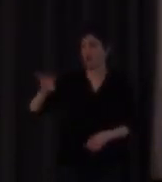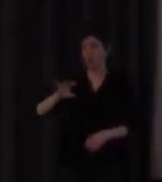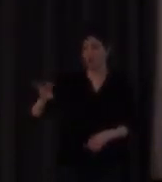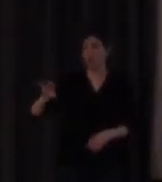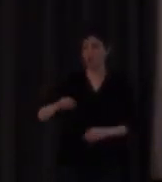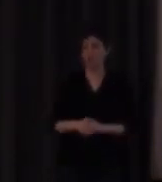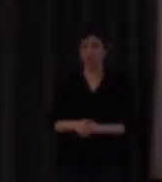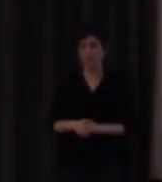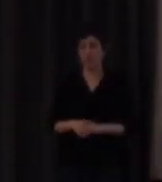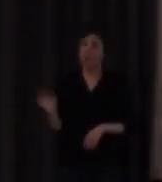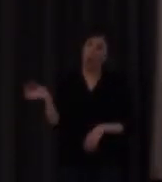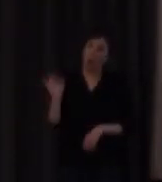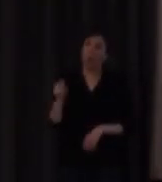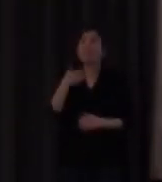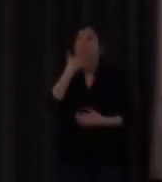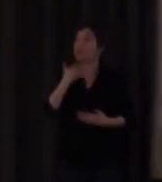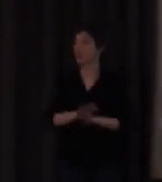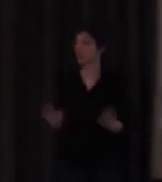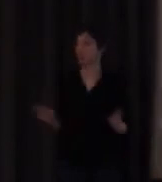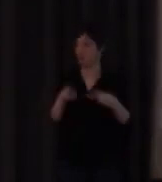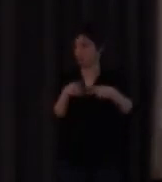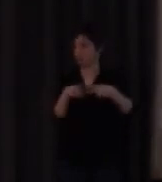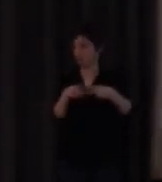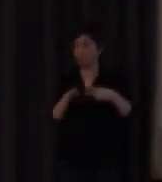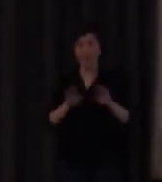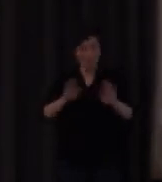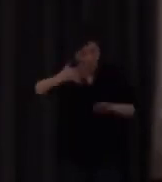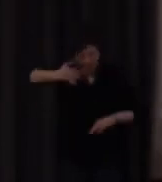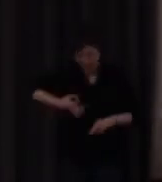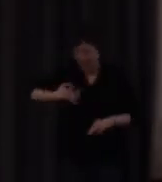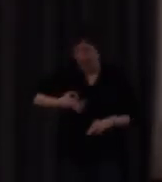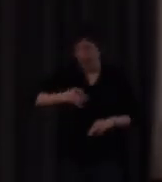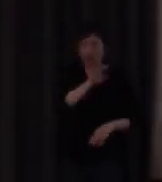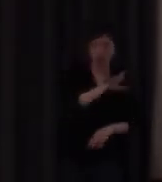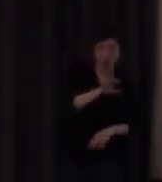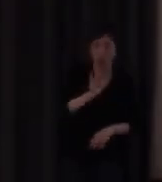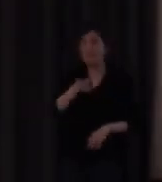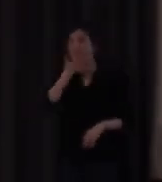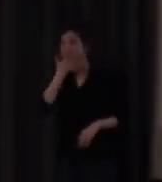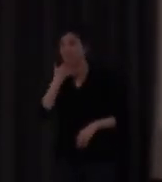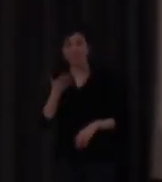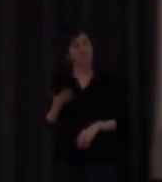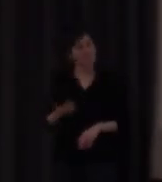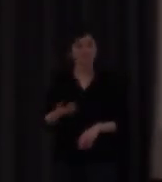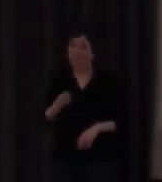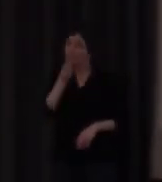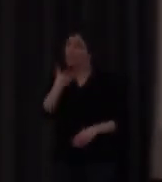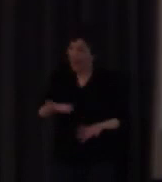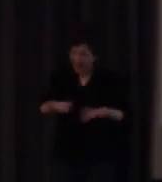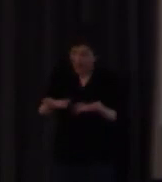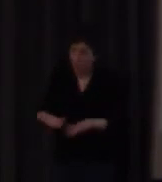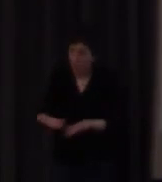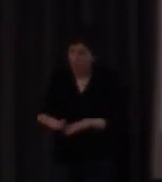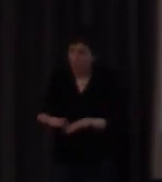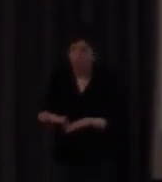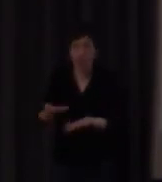dactilológico o de un signo ¿vale? pero esto en realidad yo creo si me lo permiten que no ayuda sobremanera a comprender